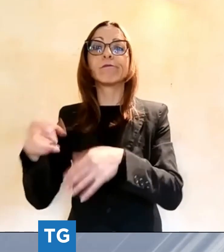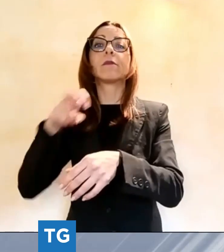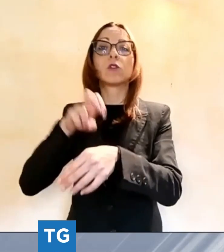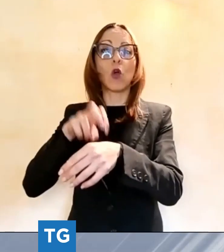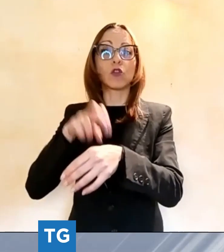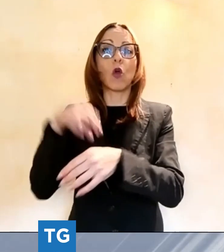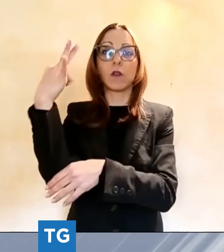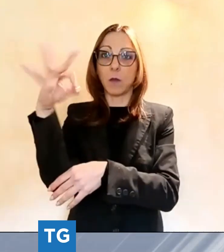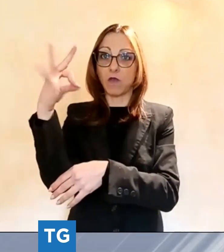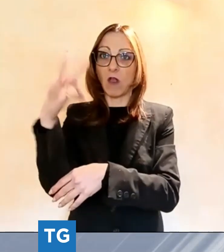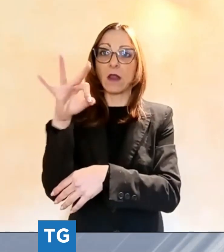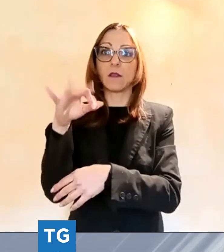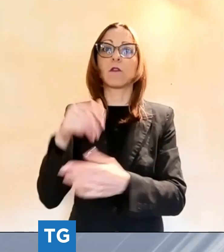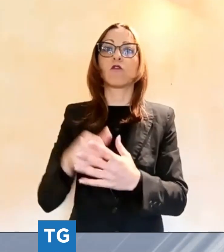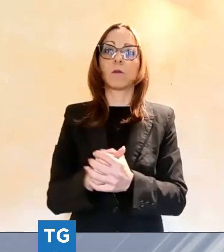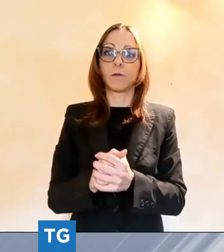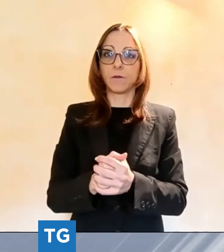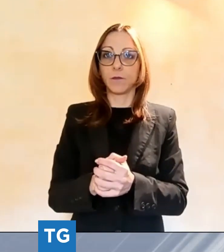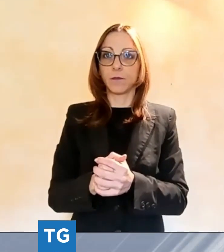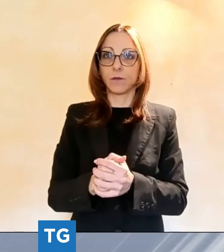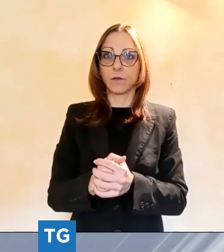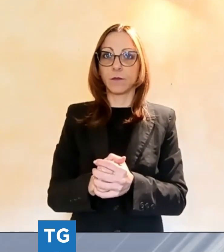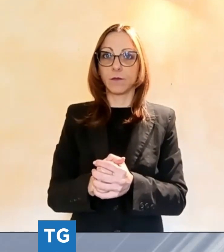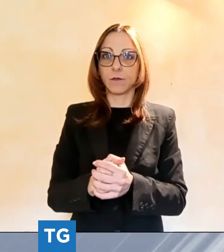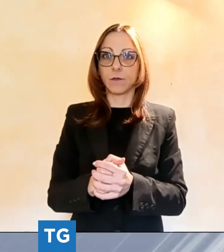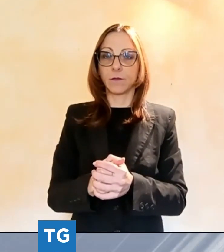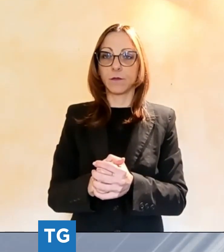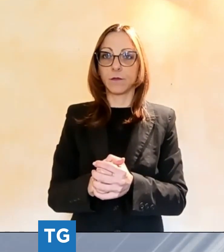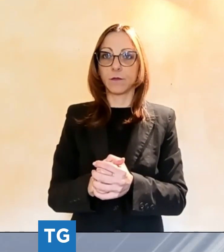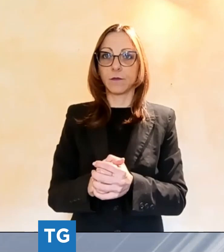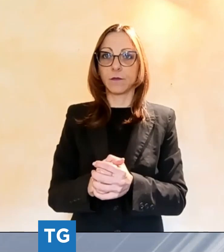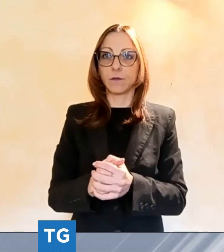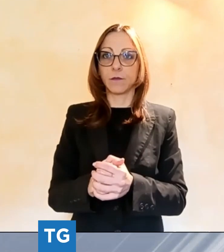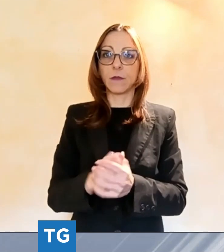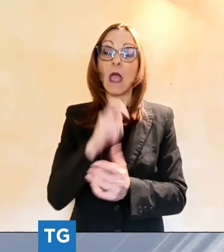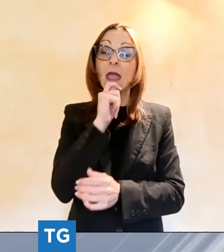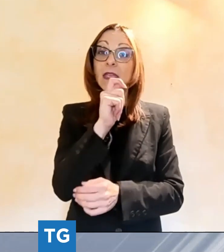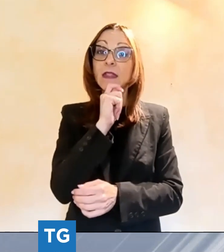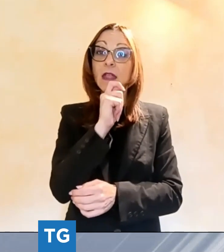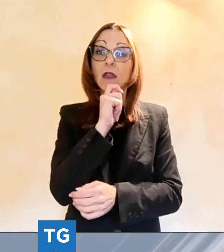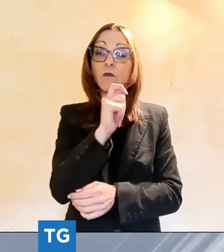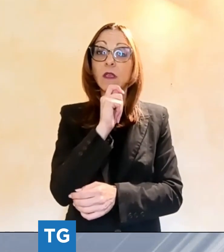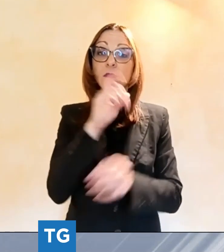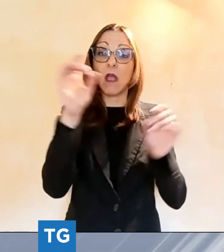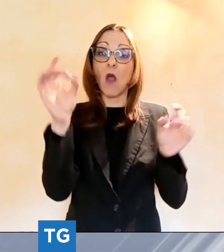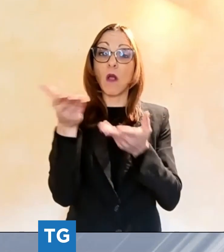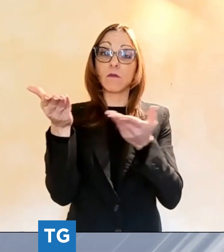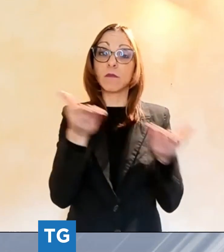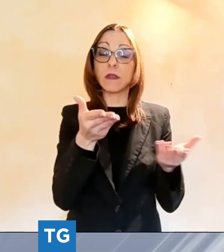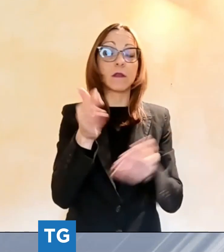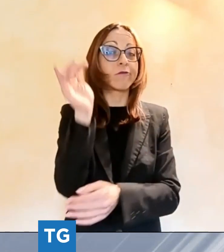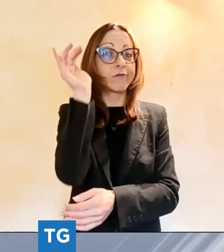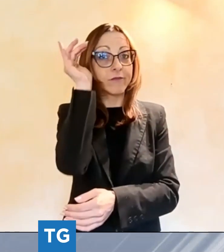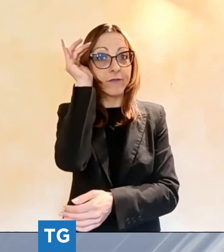cinque. E allora ascoltiamo le interviste realizzate in occasione di questa presentazione. Un